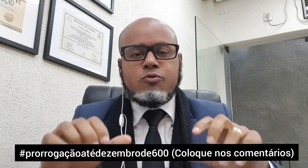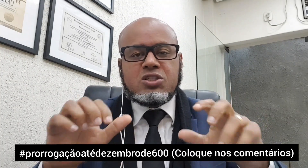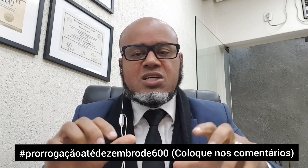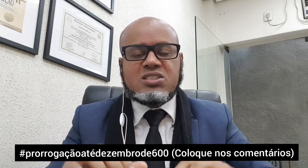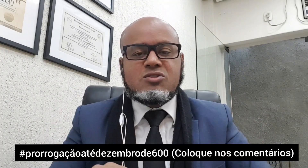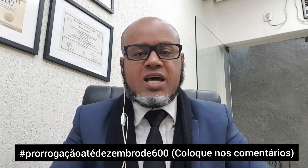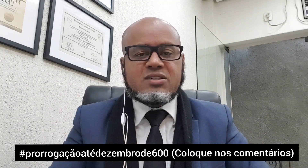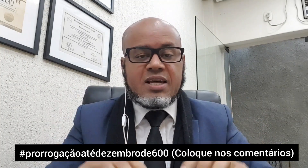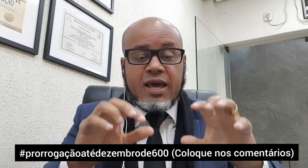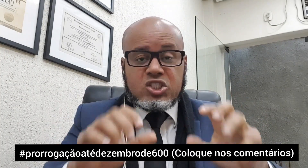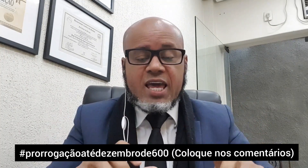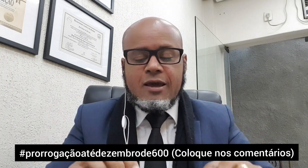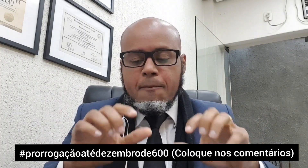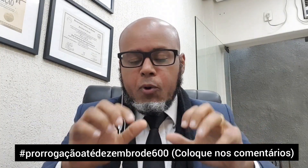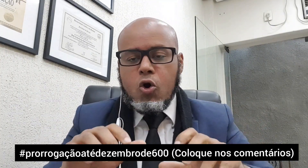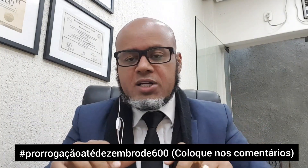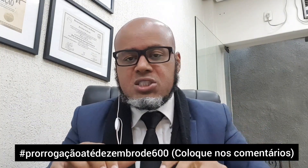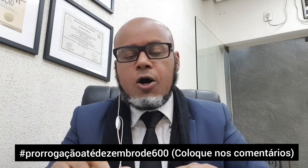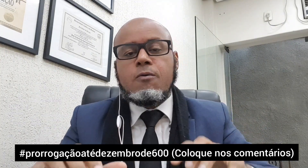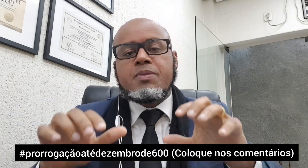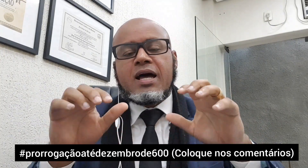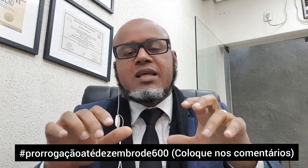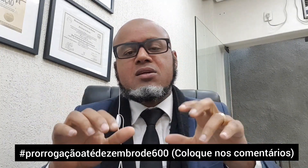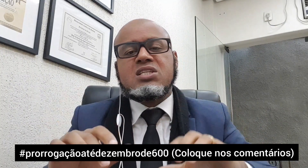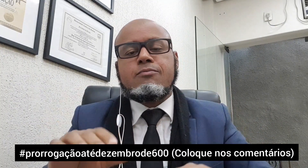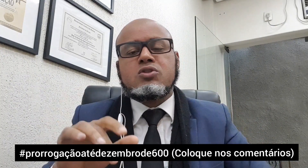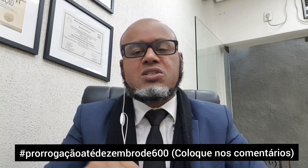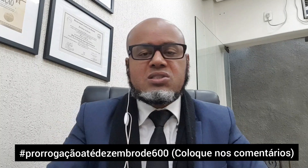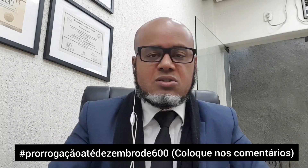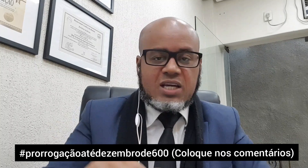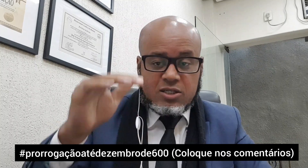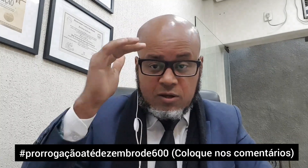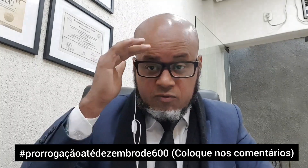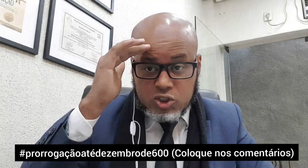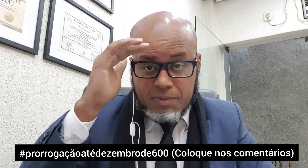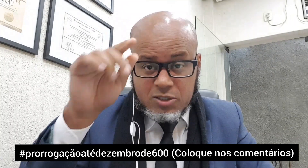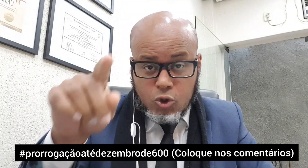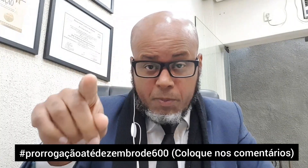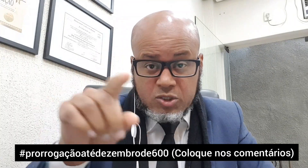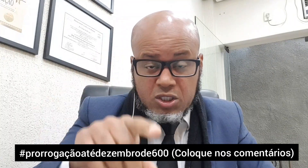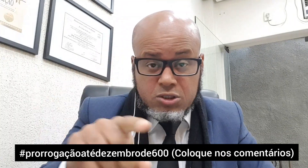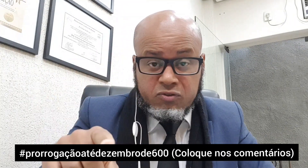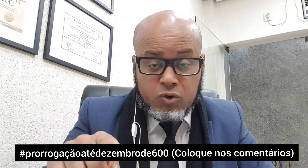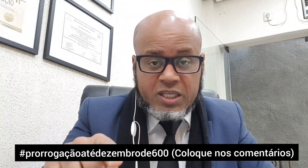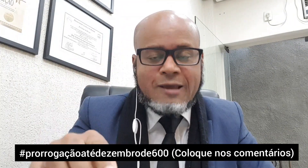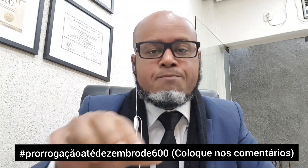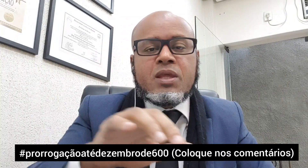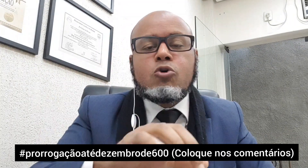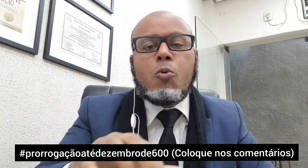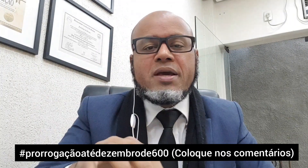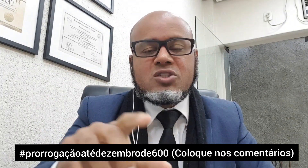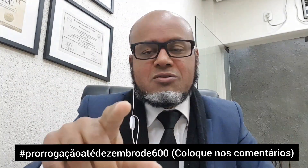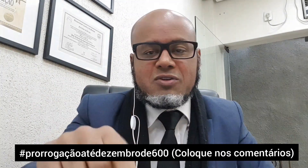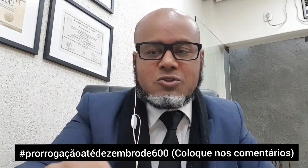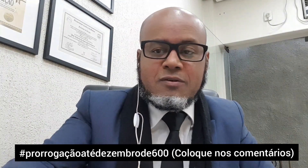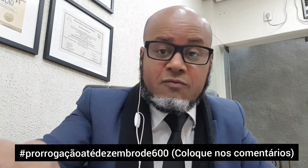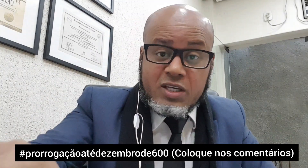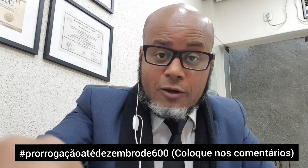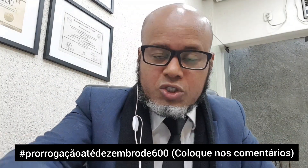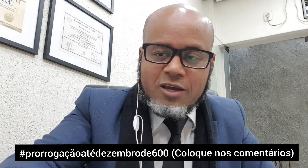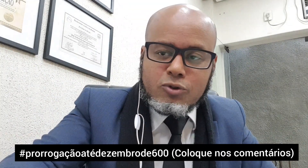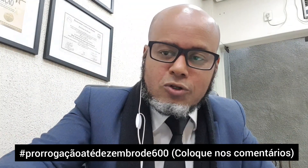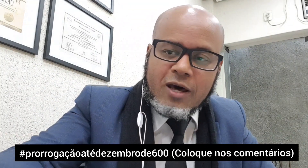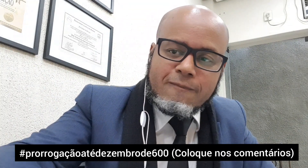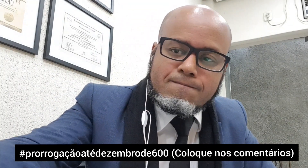dezembro de R 600. Hashtag prorrogação até dezembro de R 600. Forte abraço, compartilhe, divulgue e comente esse vídeo.